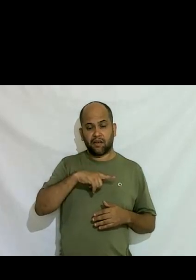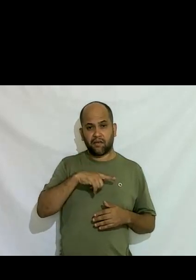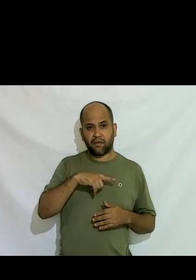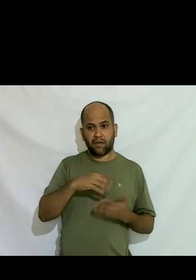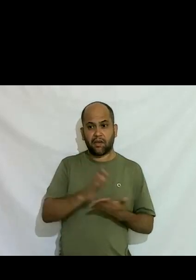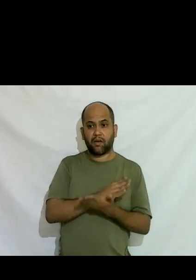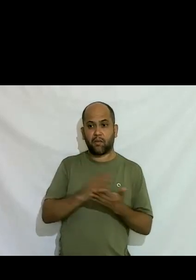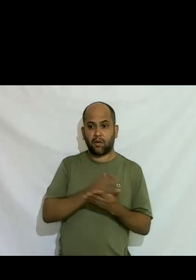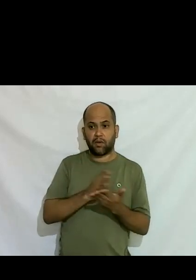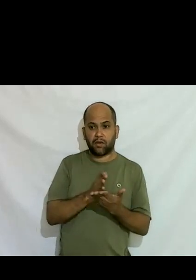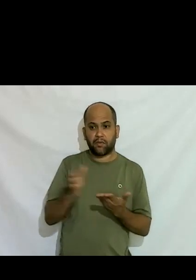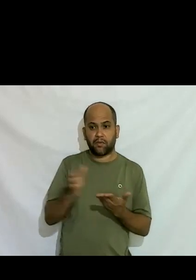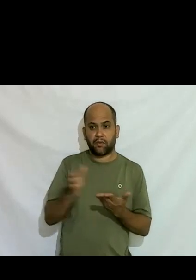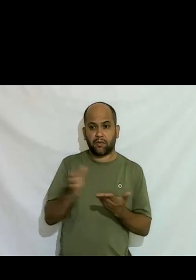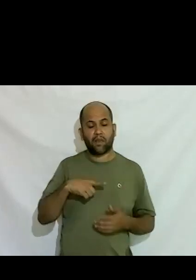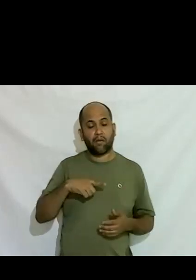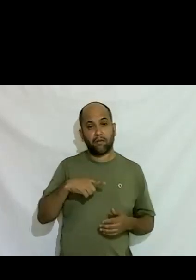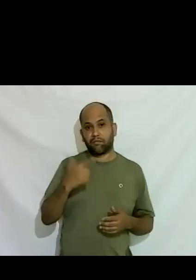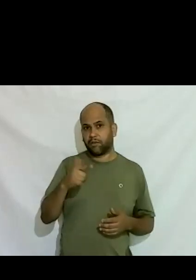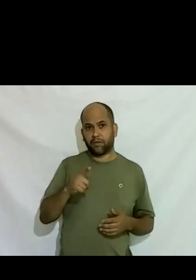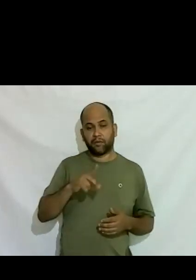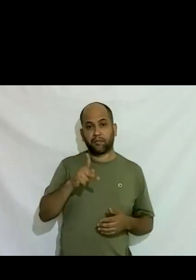já não tem os privilégios todos né